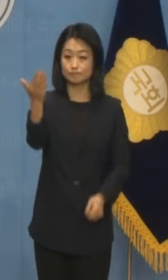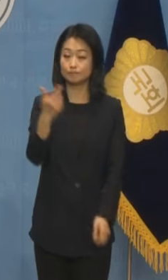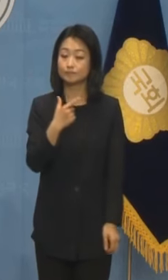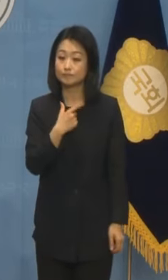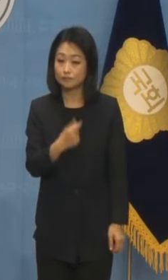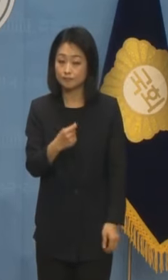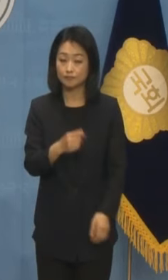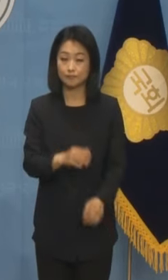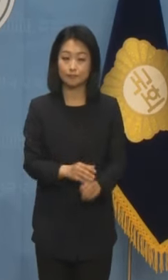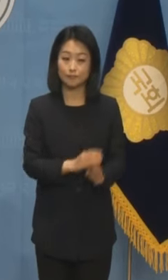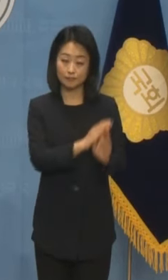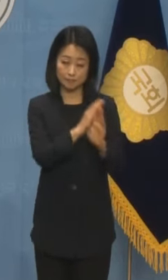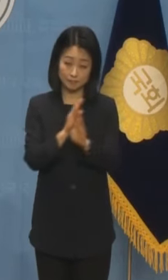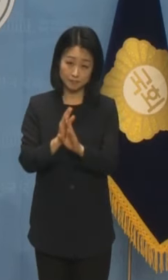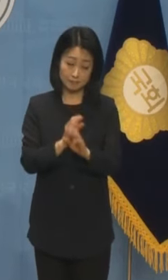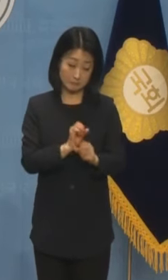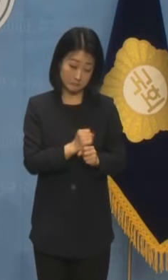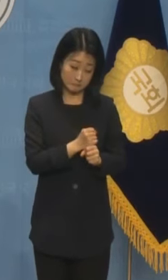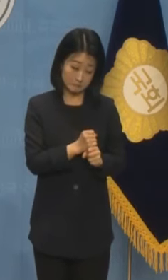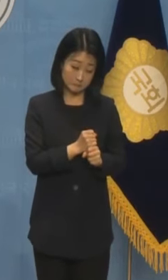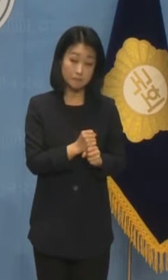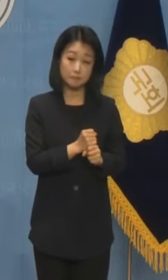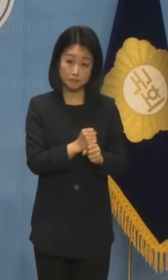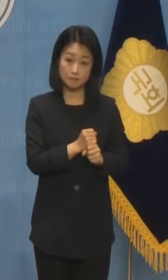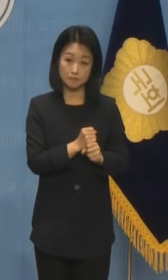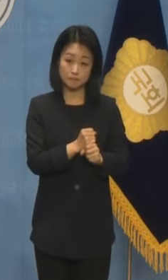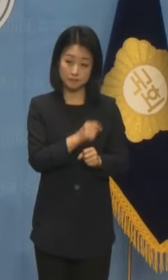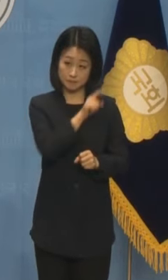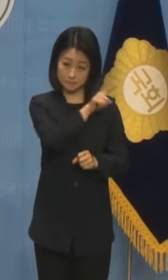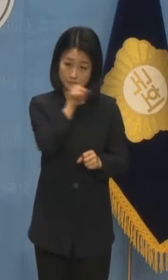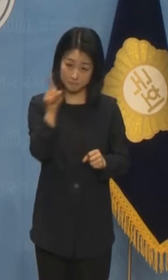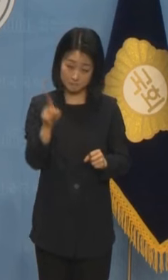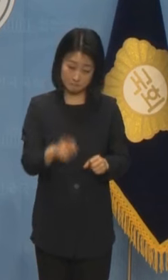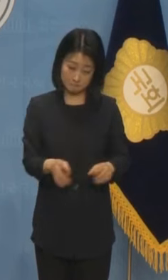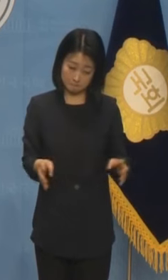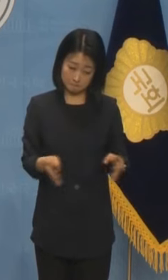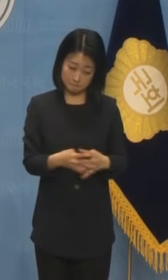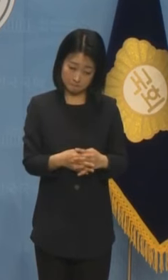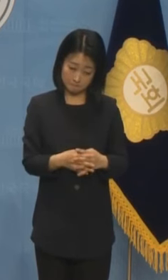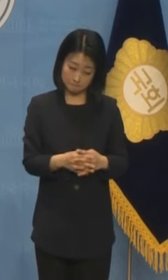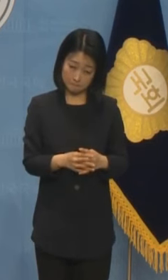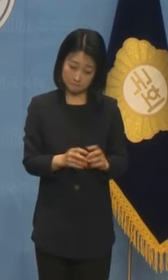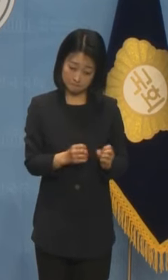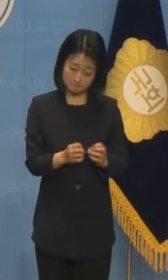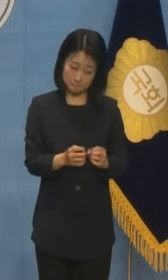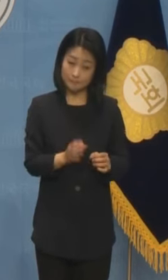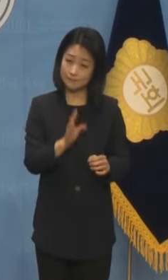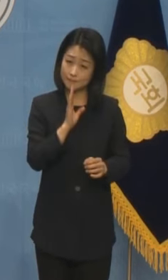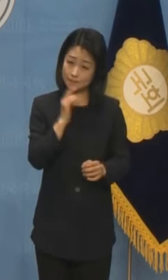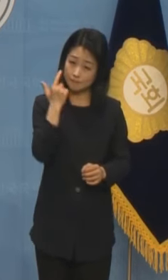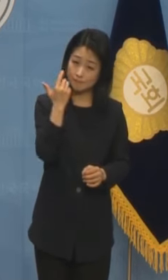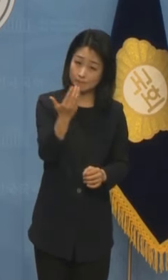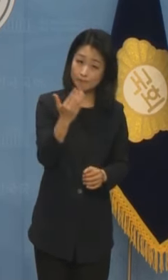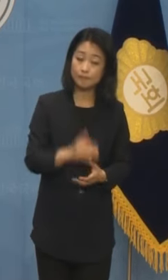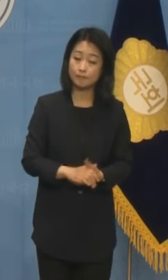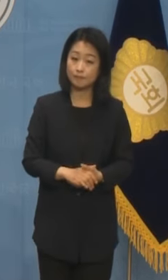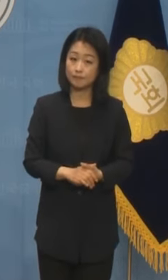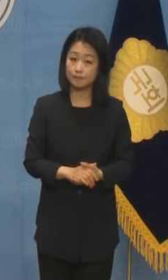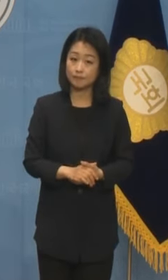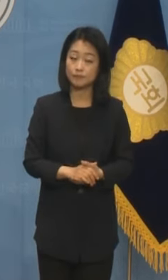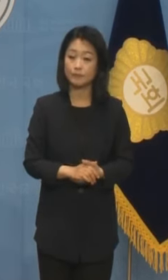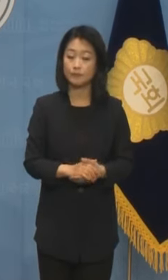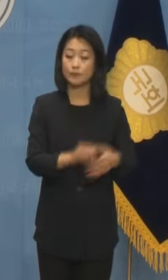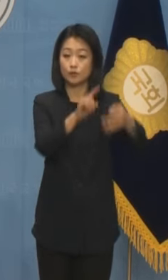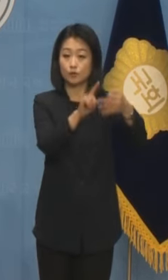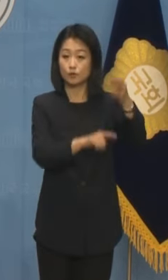비선 라인을 가동해 정략적 논의를 한 것이 사실입니까? 윤석열